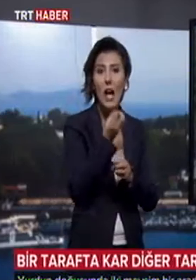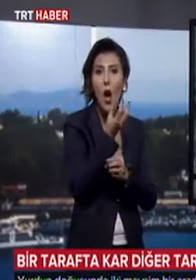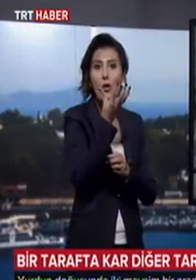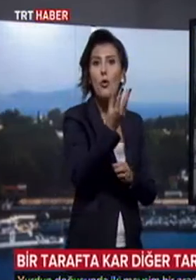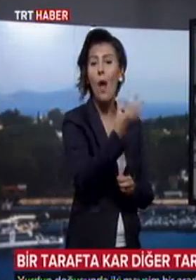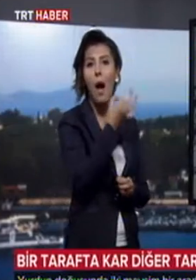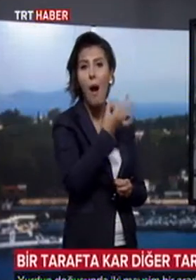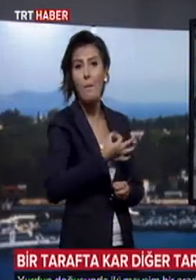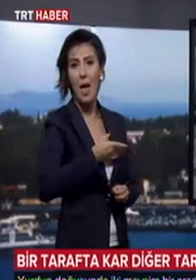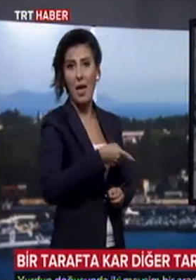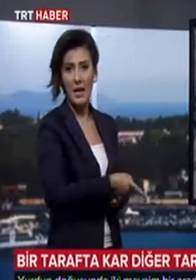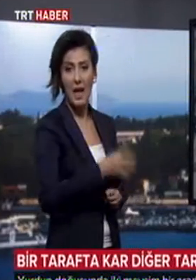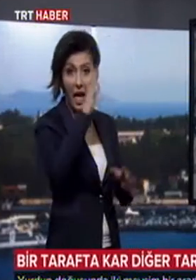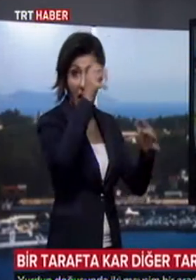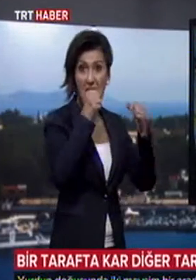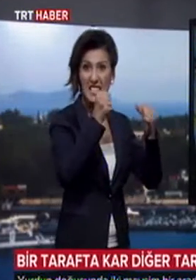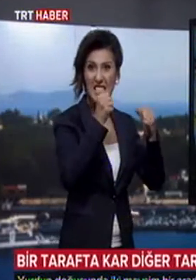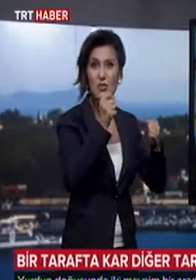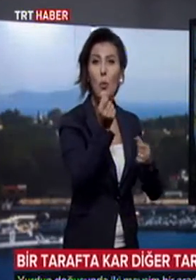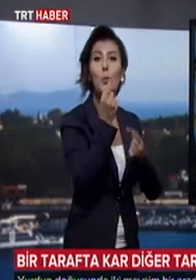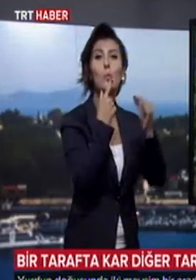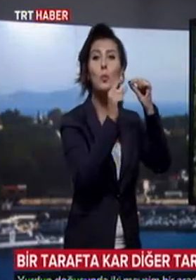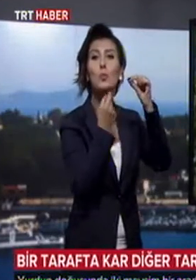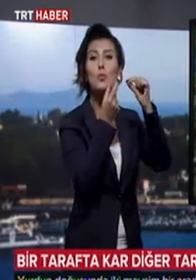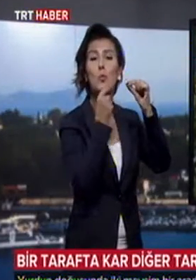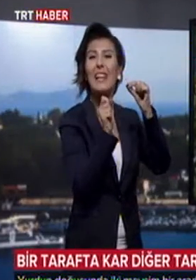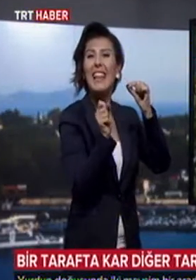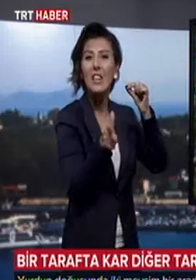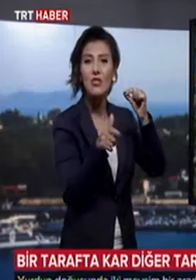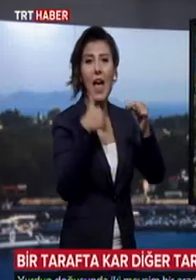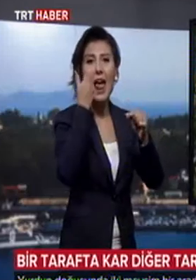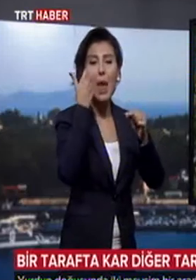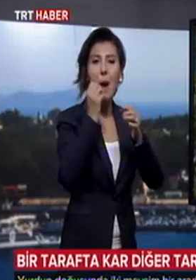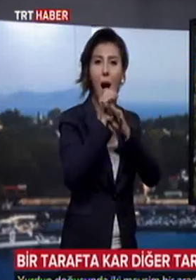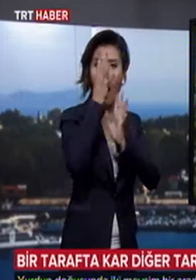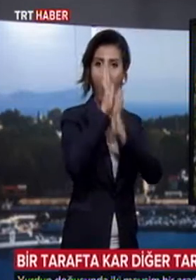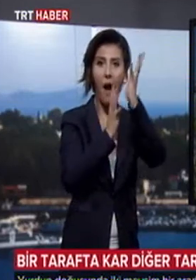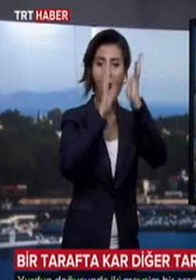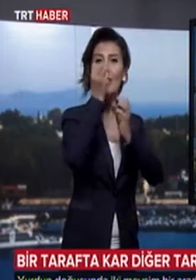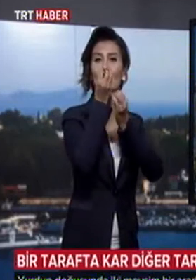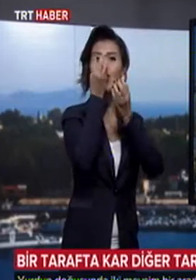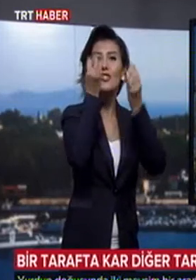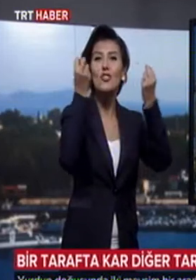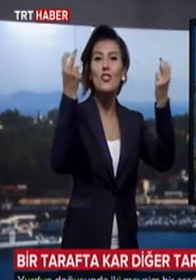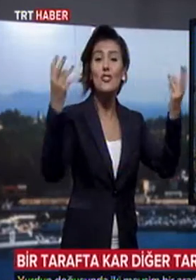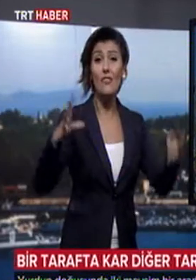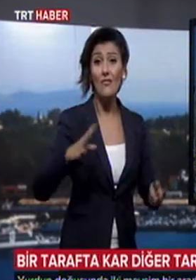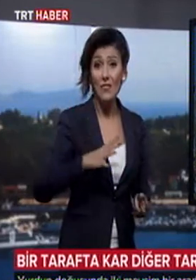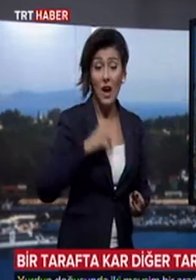Erzincan'ın Üzümlü ilçesinde ise elma ağaçları çiçek açtı. Dağları çiçek ve tomurcuklarla dolan elma ağacı görenlerin